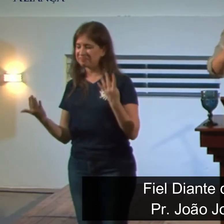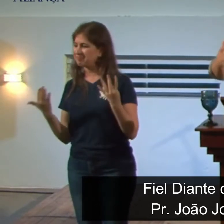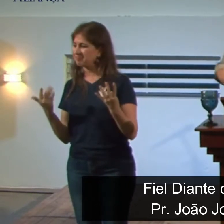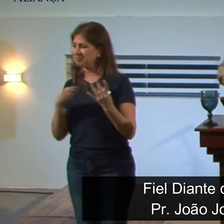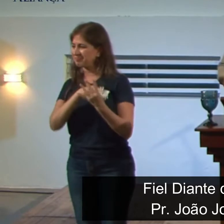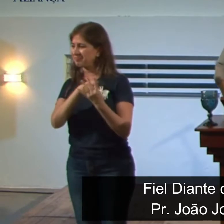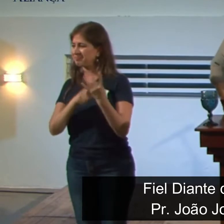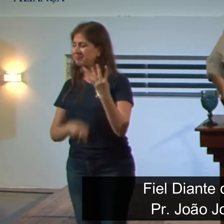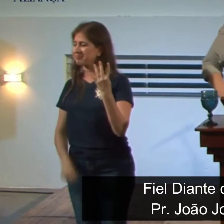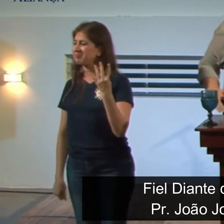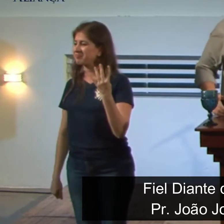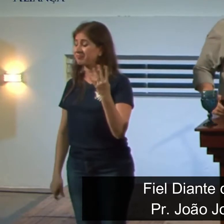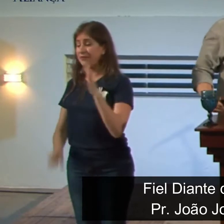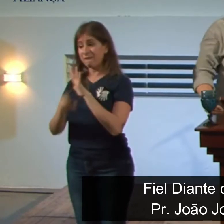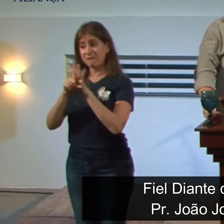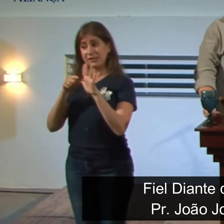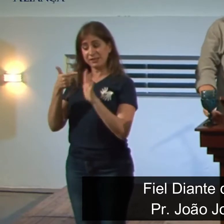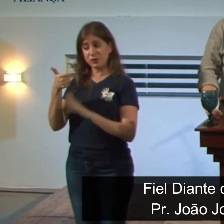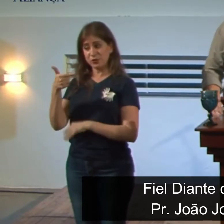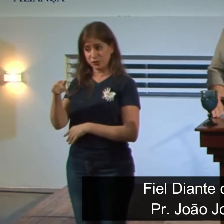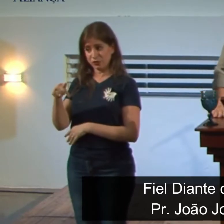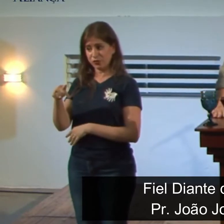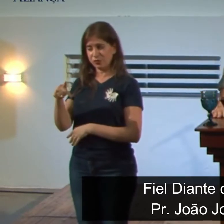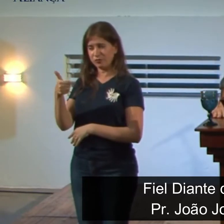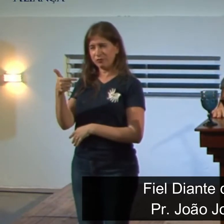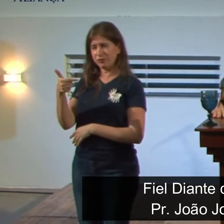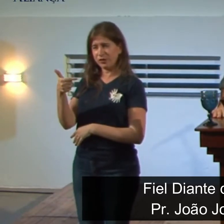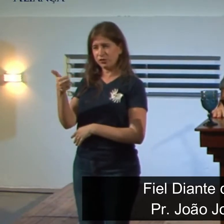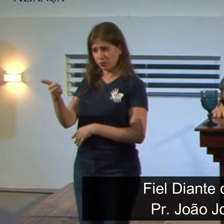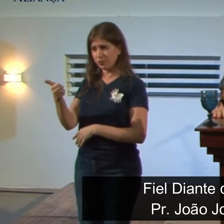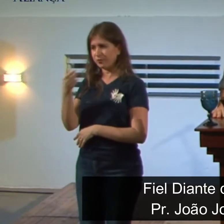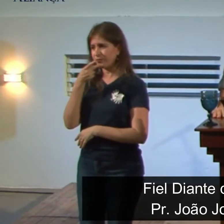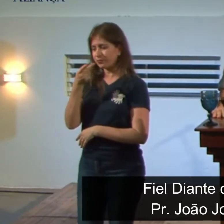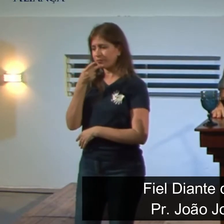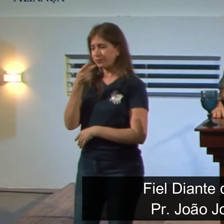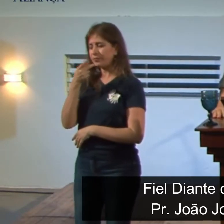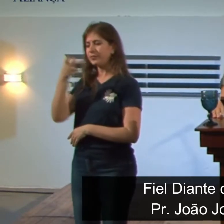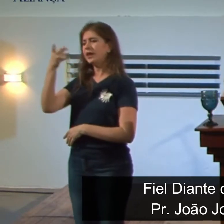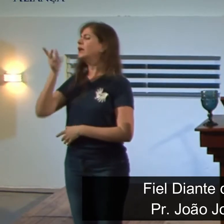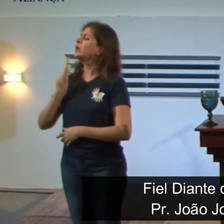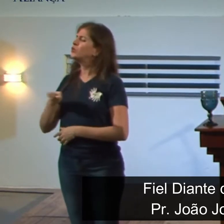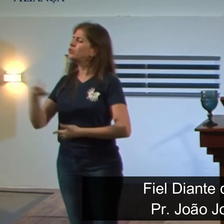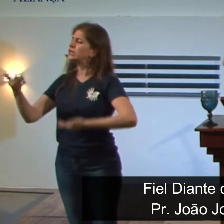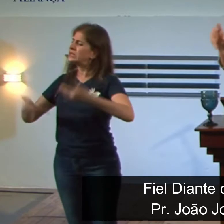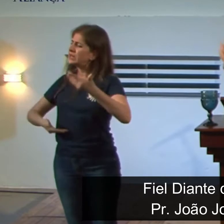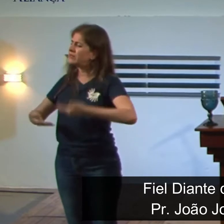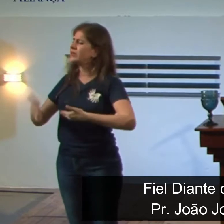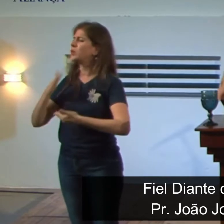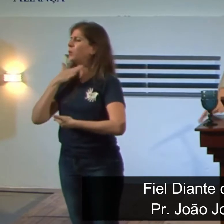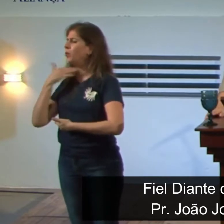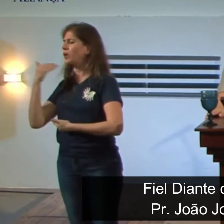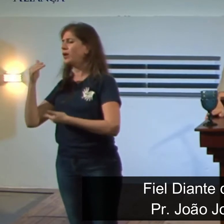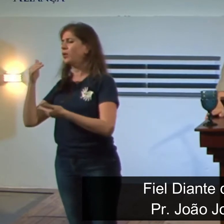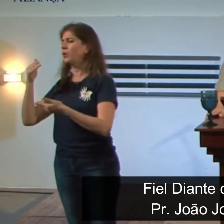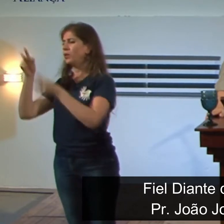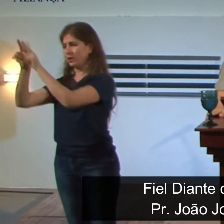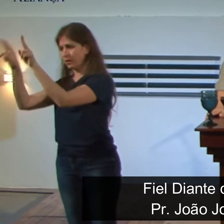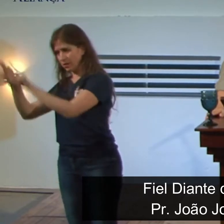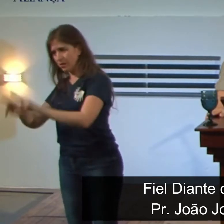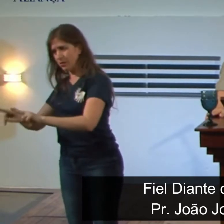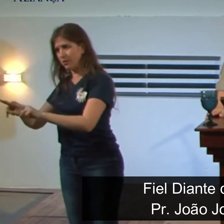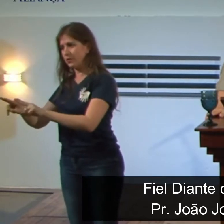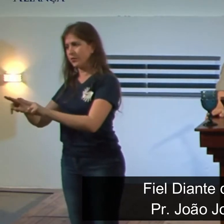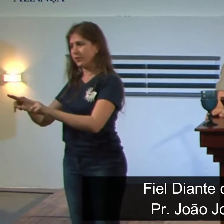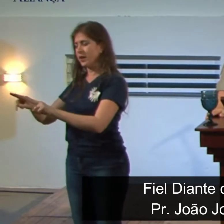No versículo 21, diz que Daniel serviu ali até o reinado de Ciro. Cabe a gente fazer um recorte aqui?